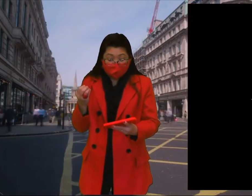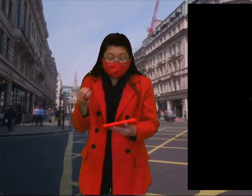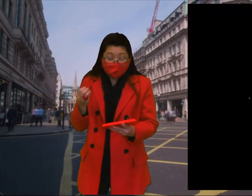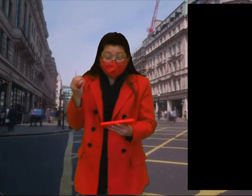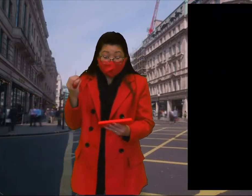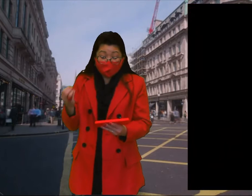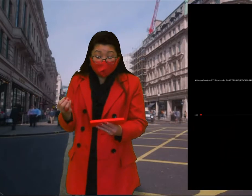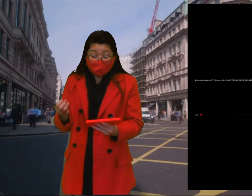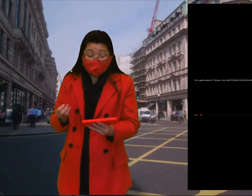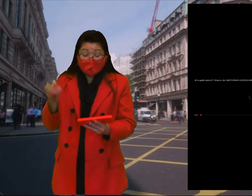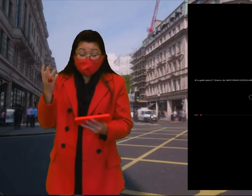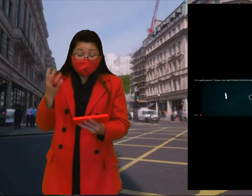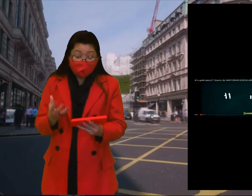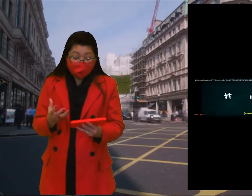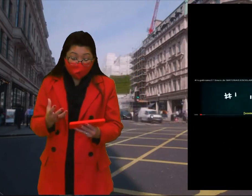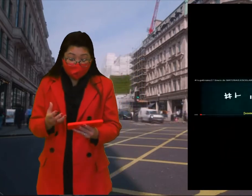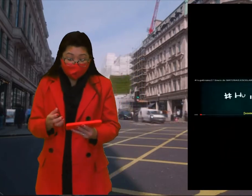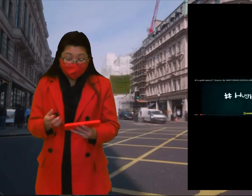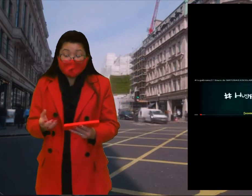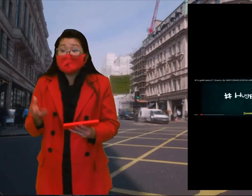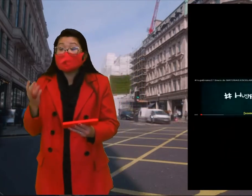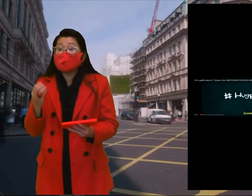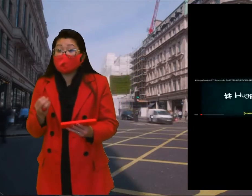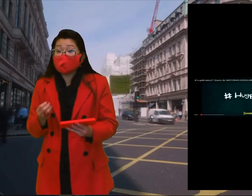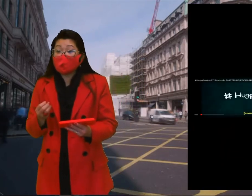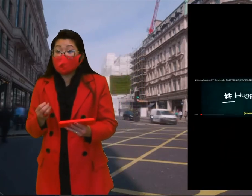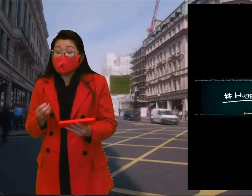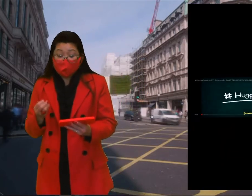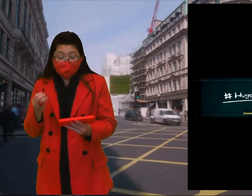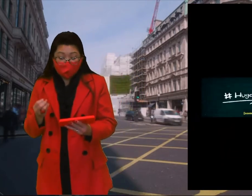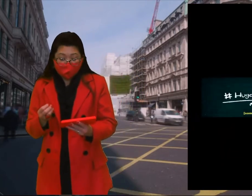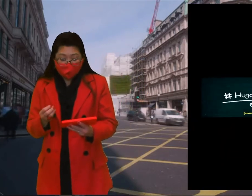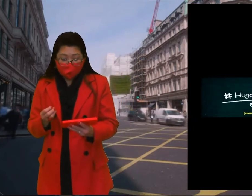para vídeos dentro do YouTube.